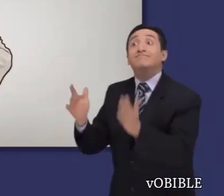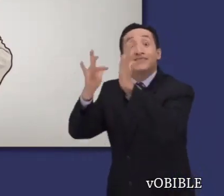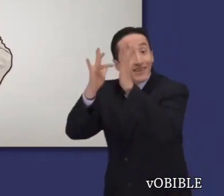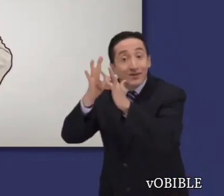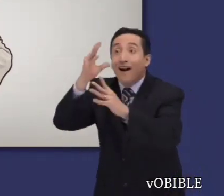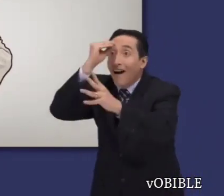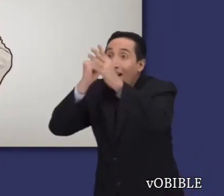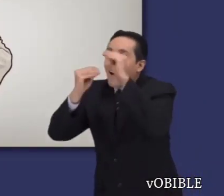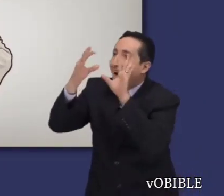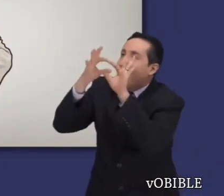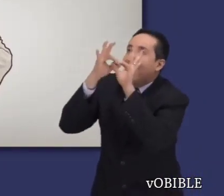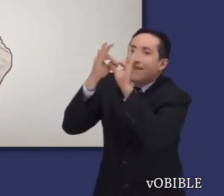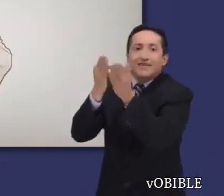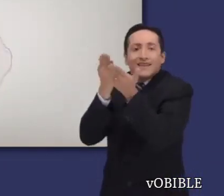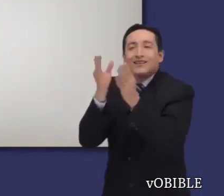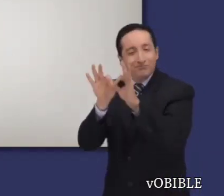y estar en unión con Él.